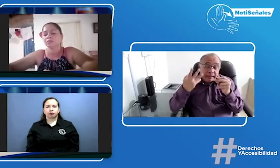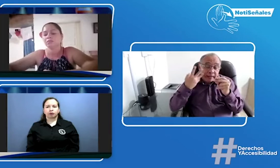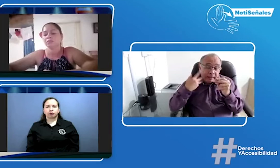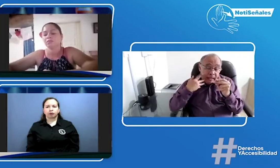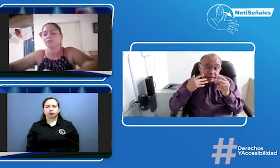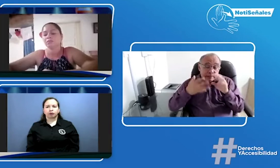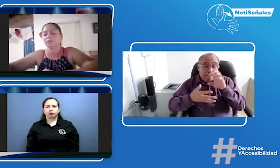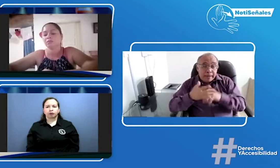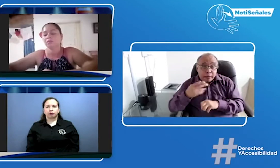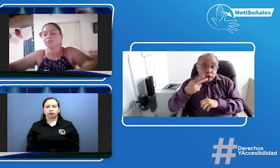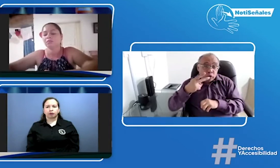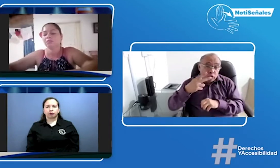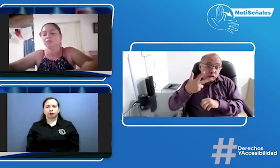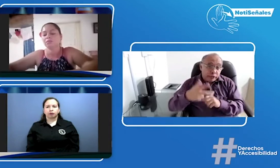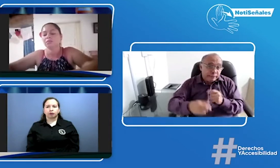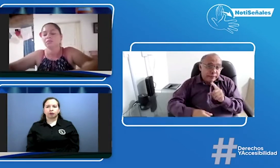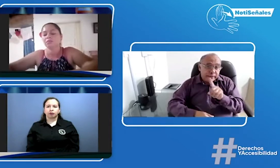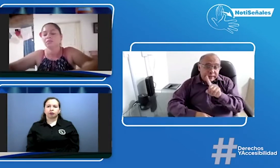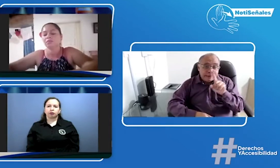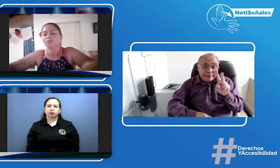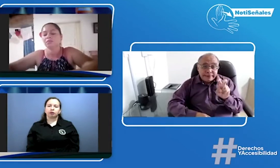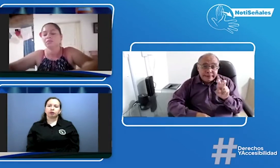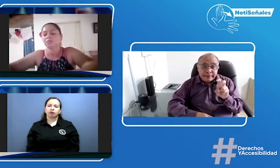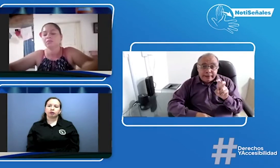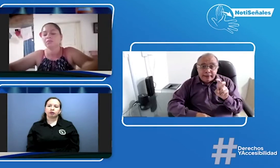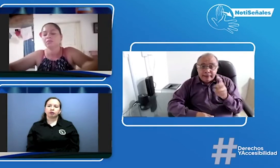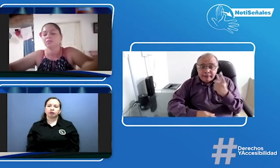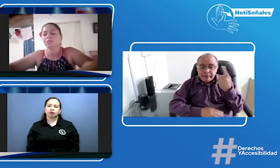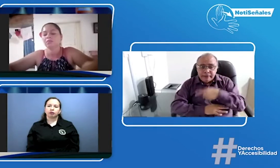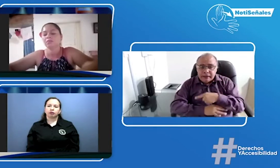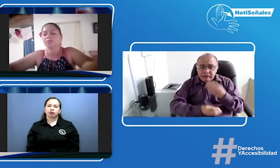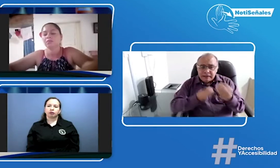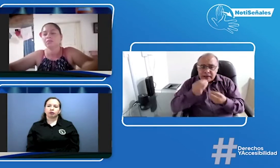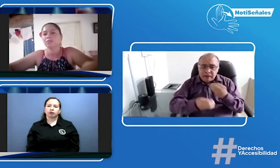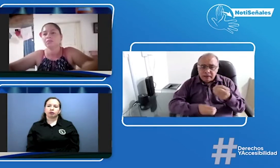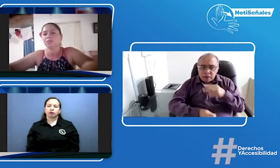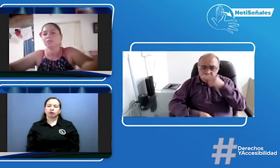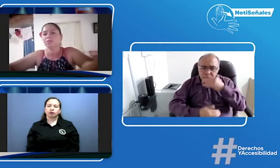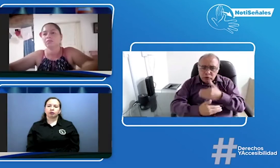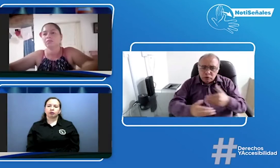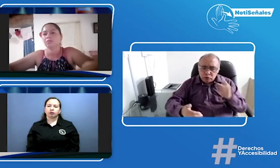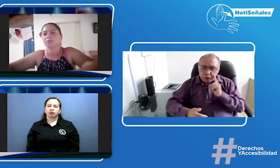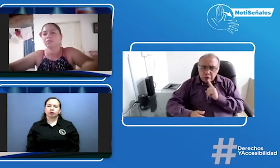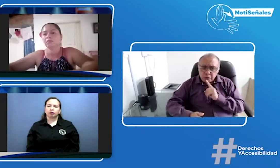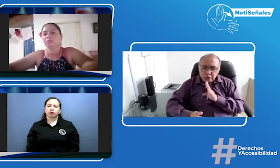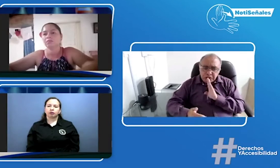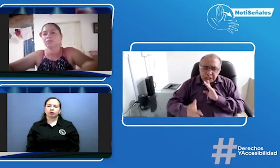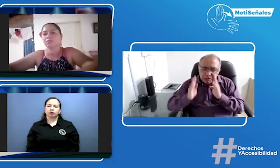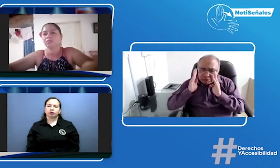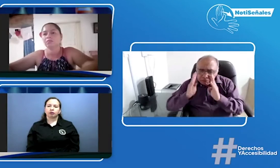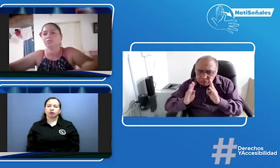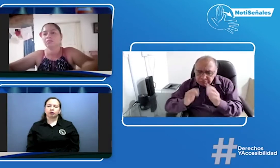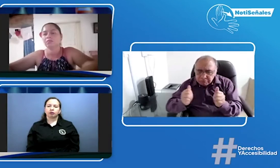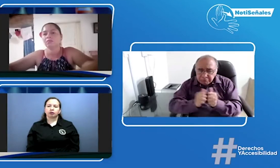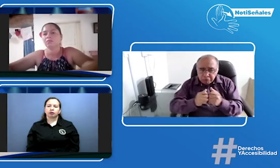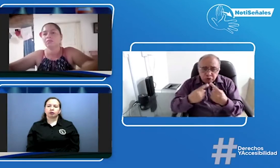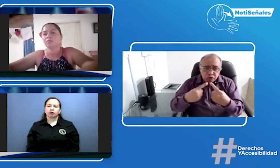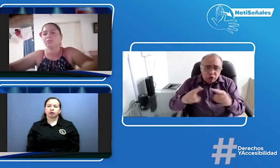son 20 días tres veces ¿cuántos niños también tienen que